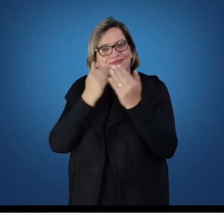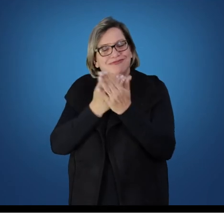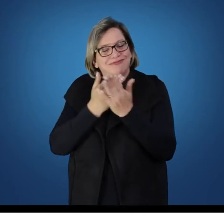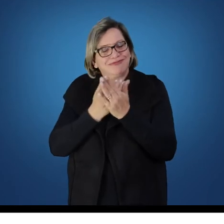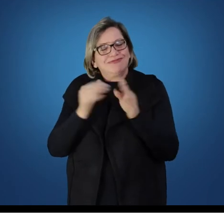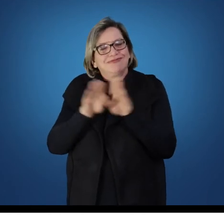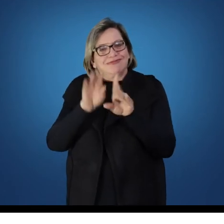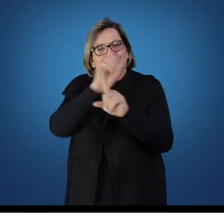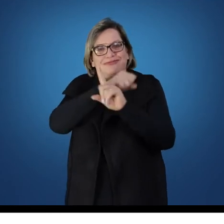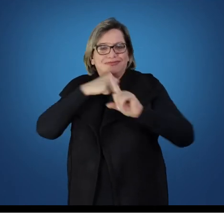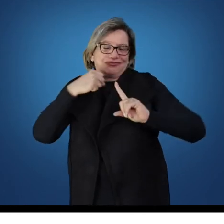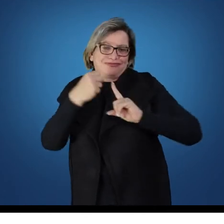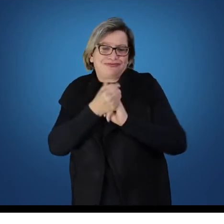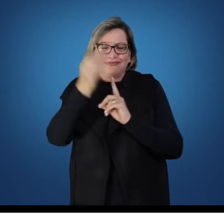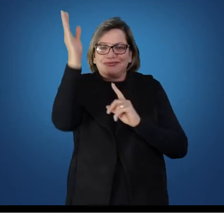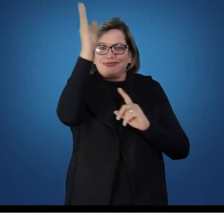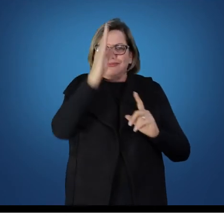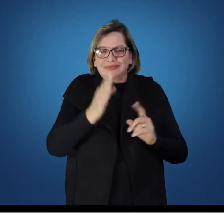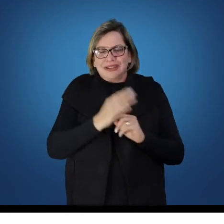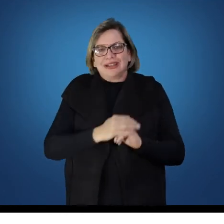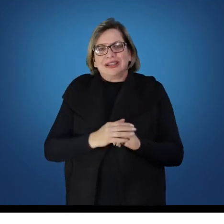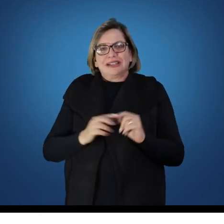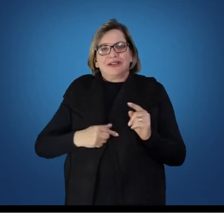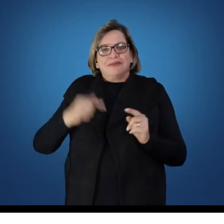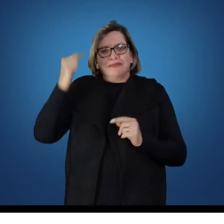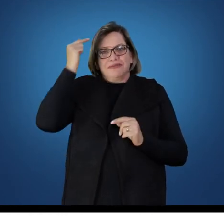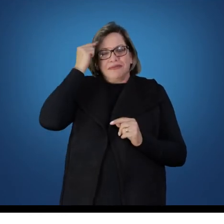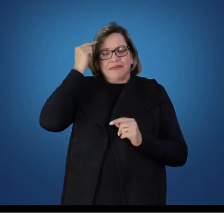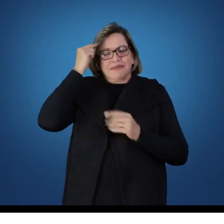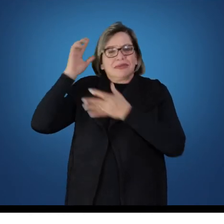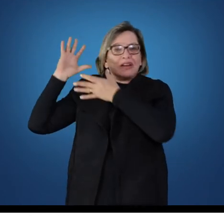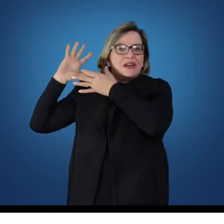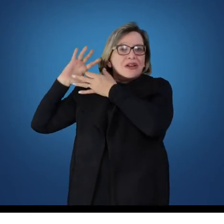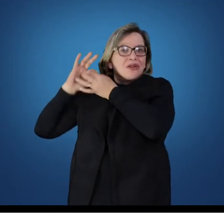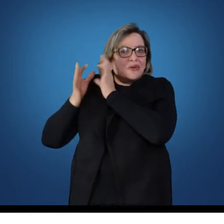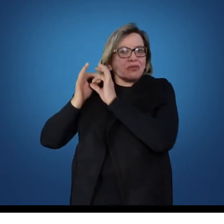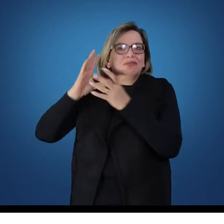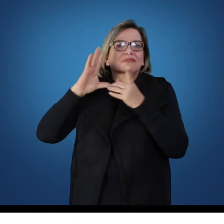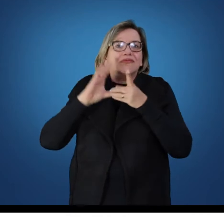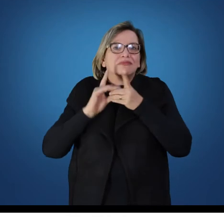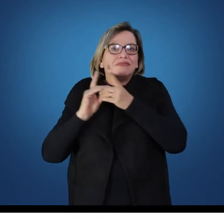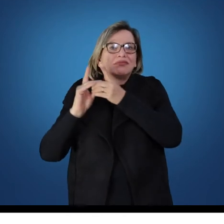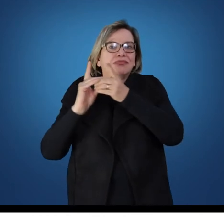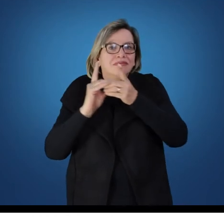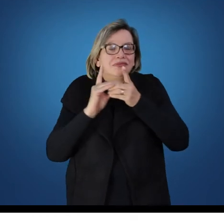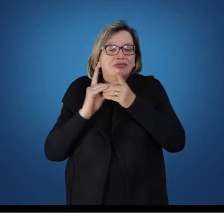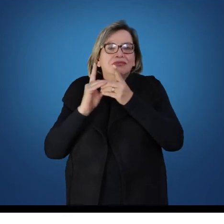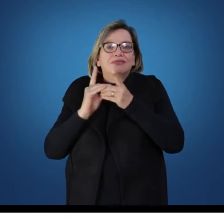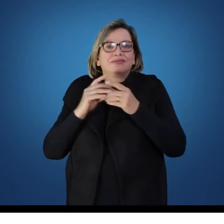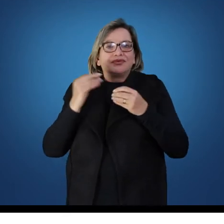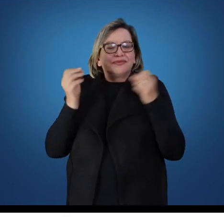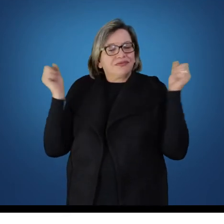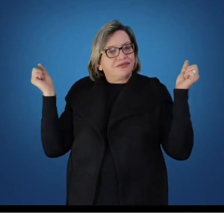Então, pensando nesse contexto de democratização, a educação física